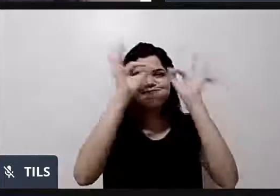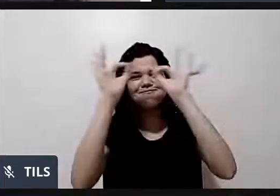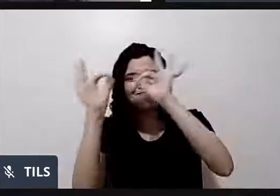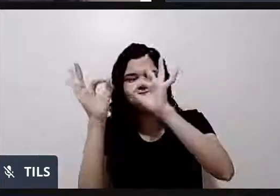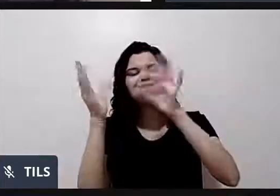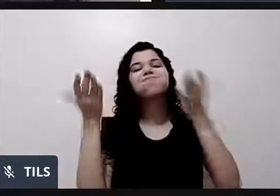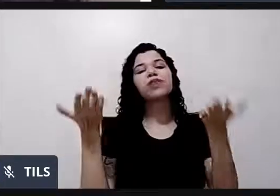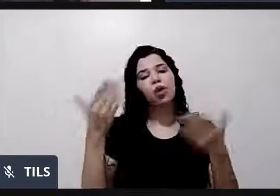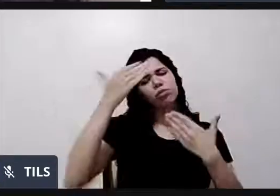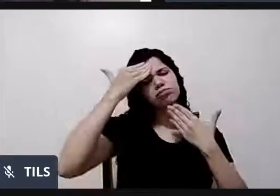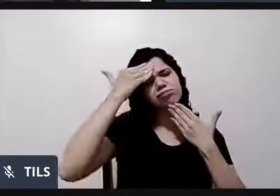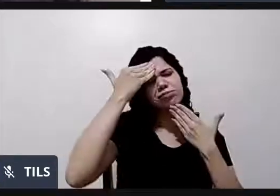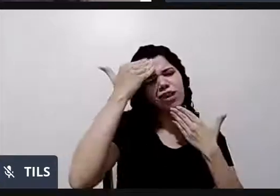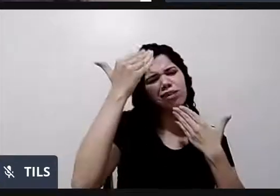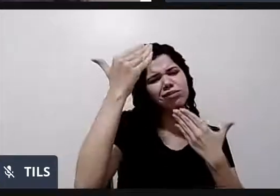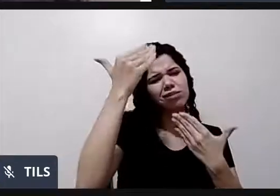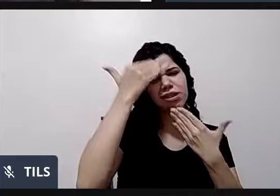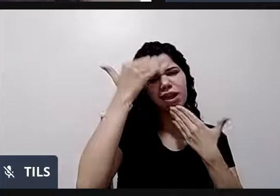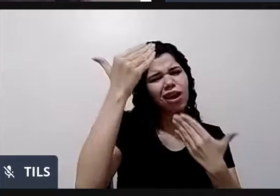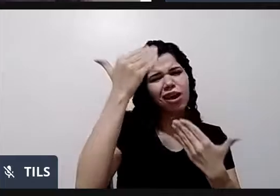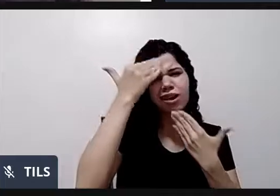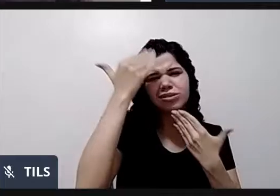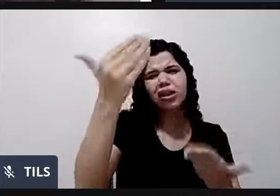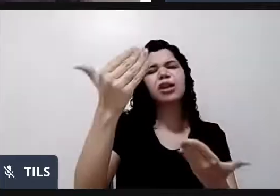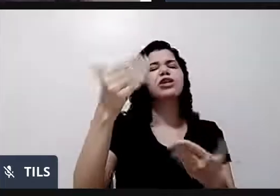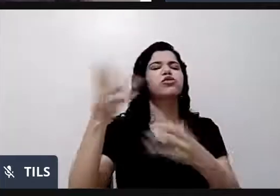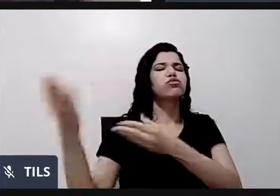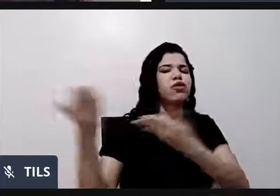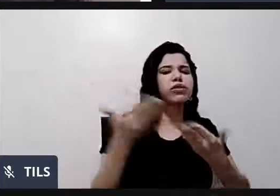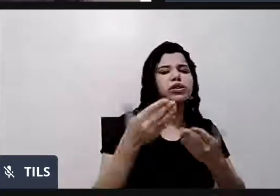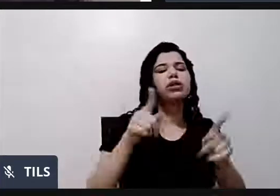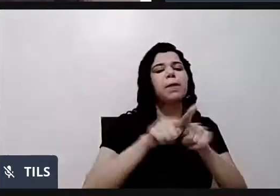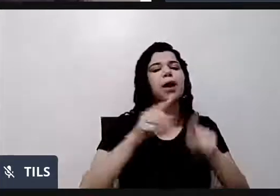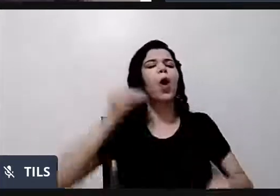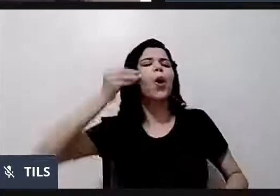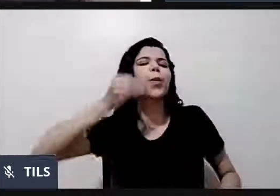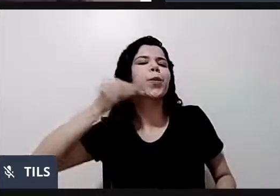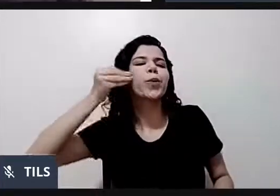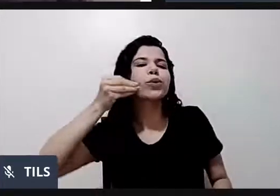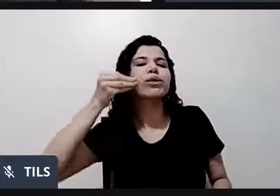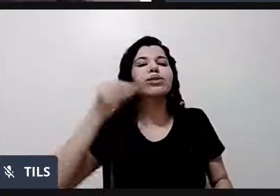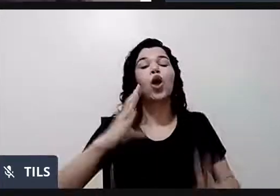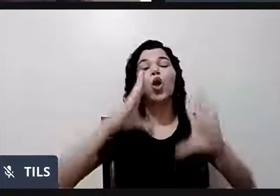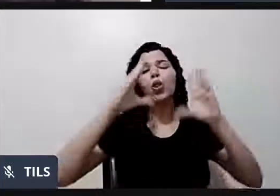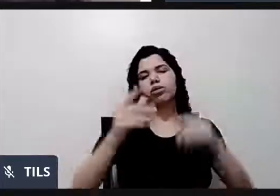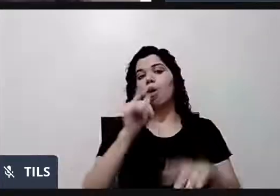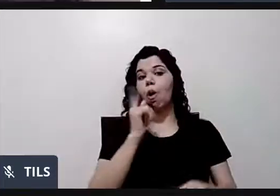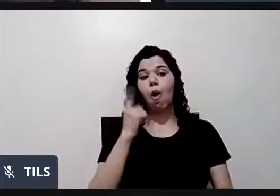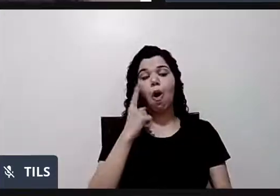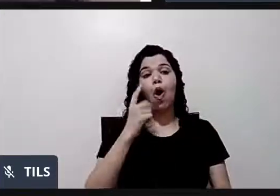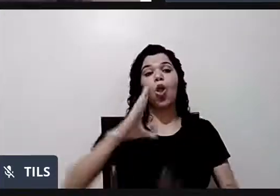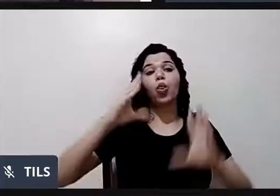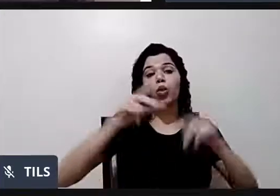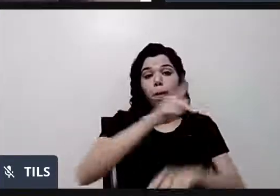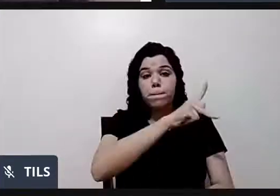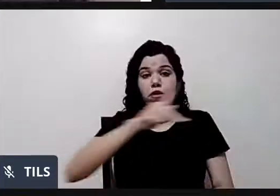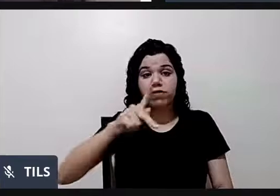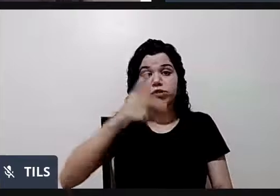agradeço o convite, eu que agradeço a oportunidade de conversar. Todo professor, por excelência, é alguém que gosta muito de